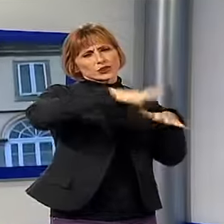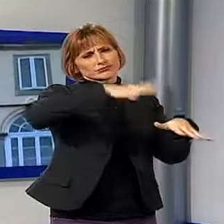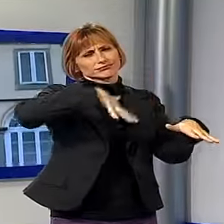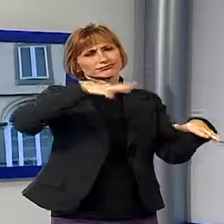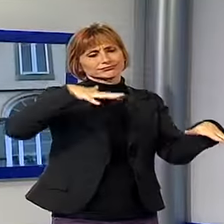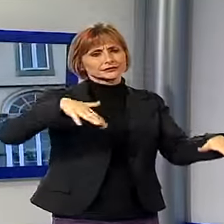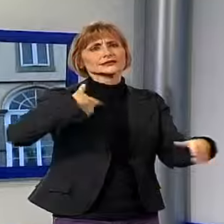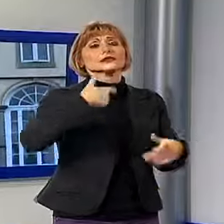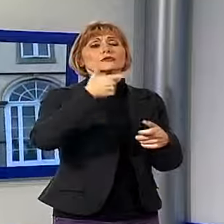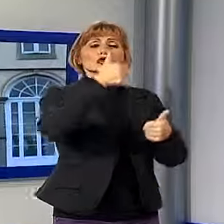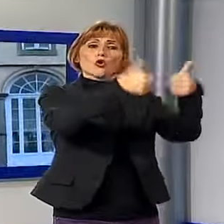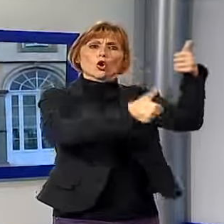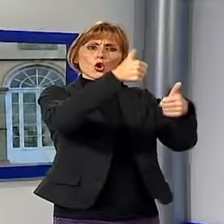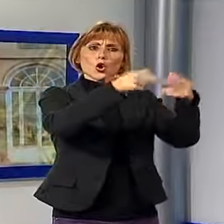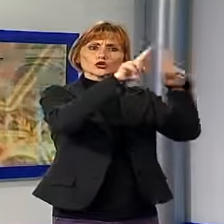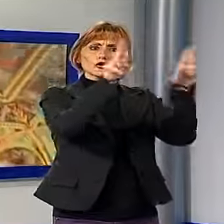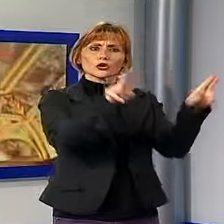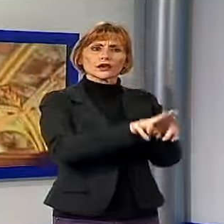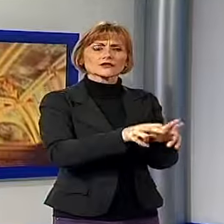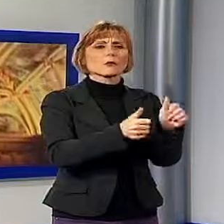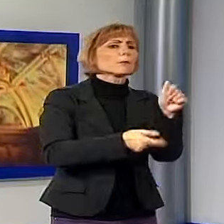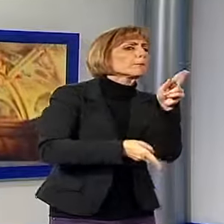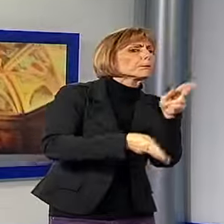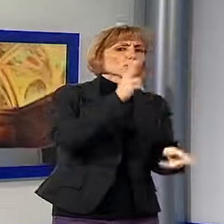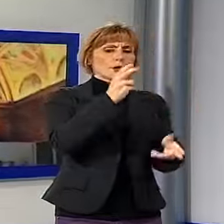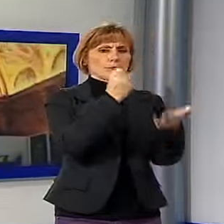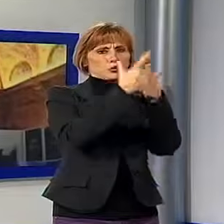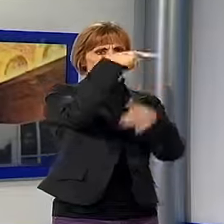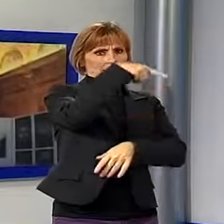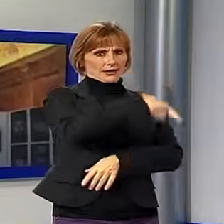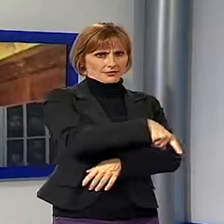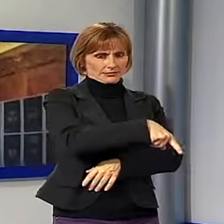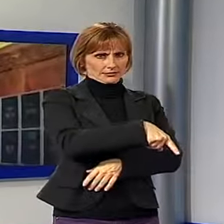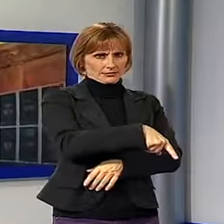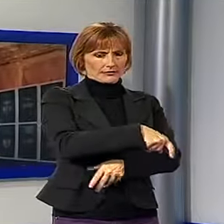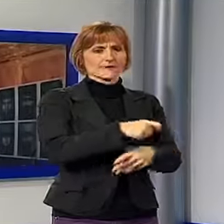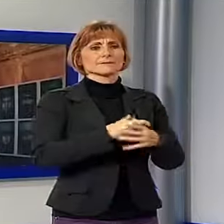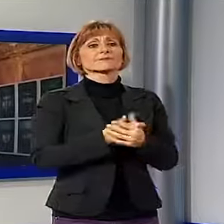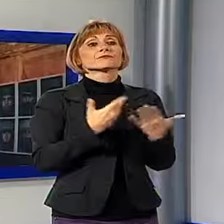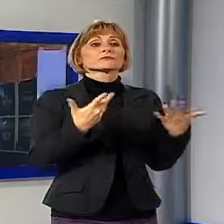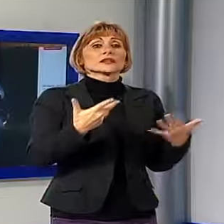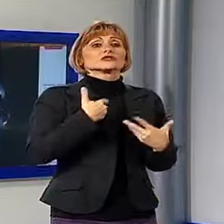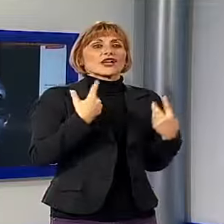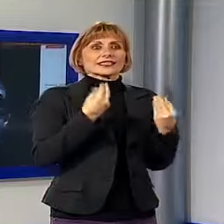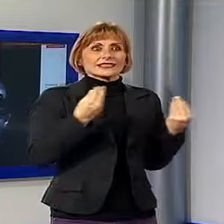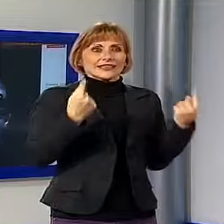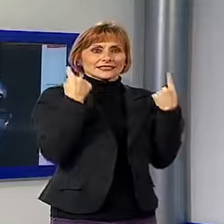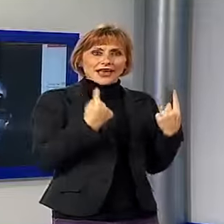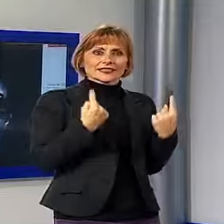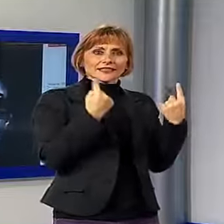internazionale più importante di fotogiornalismo al mondo, per cui c'è grande attesa per questa mostra. Sarà